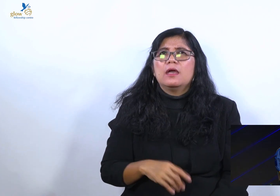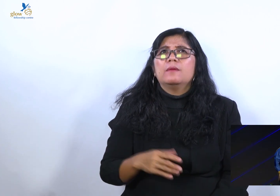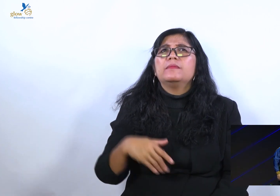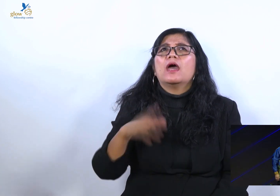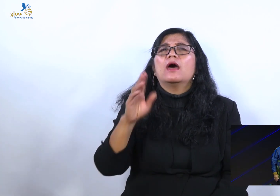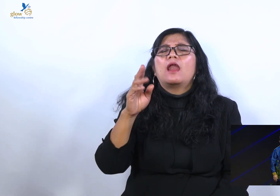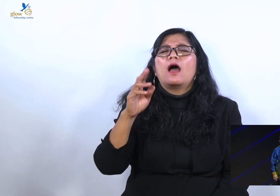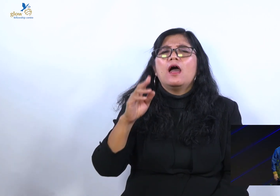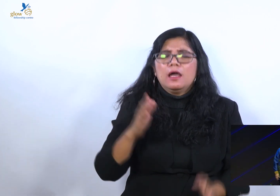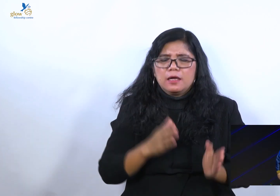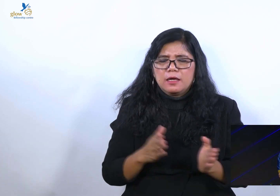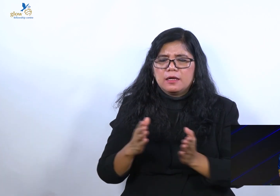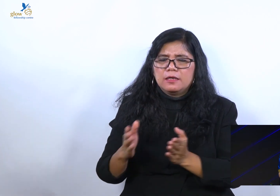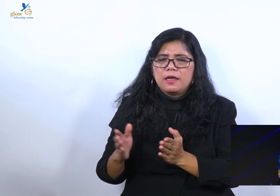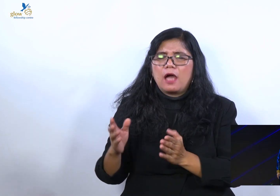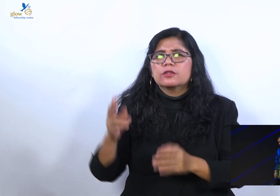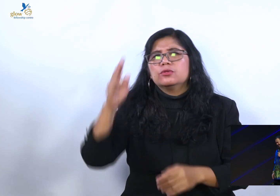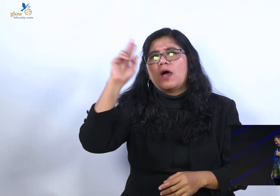Pada hari terakhir.